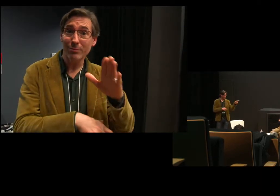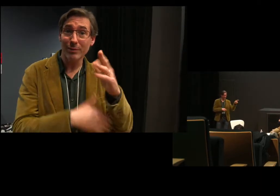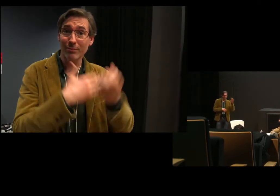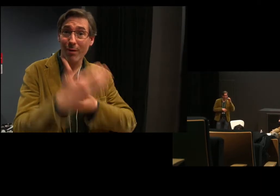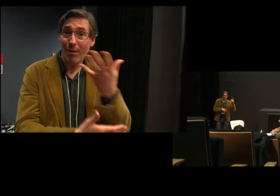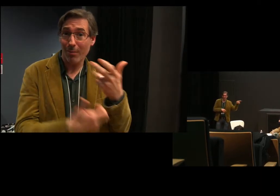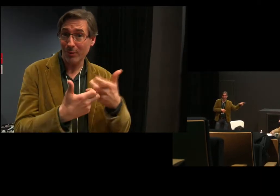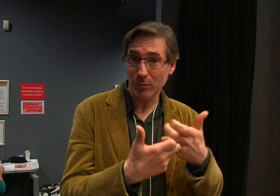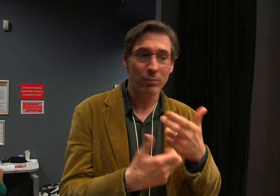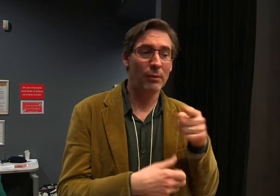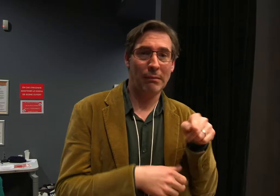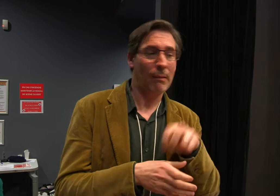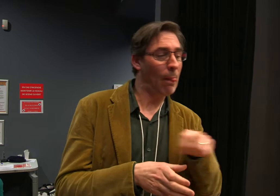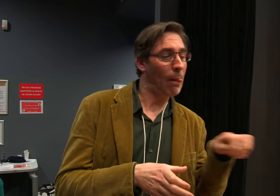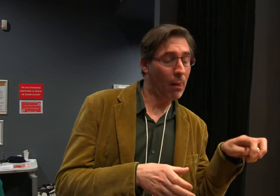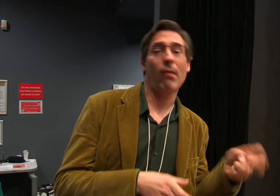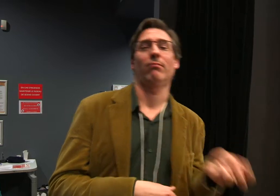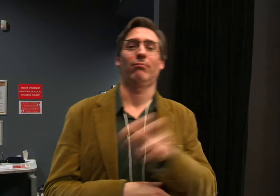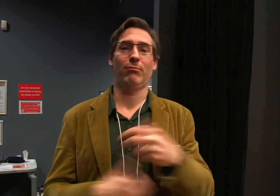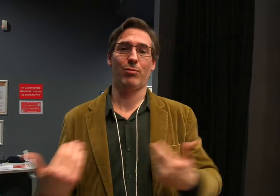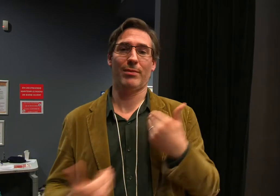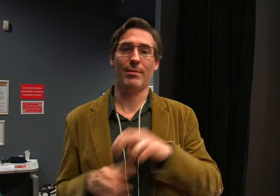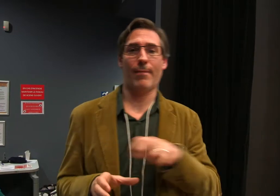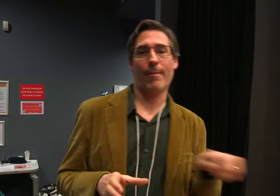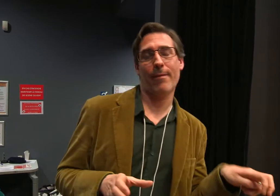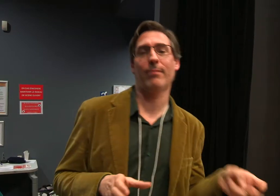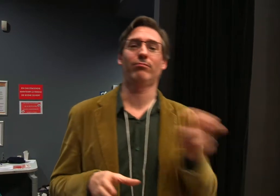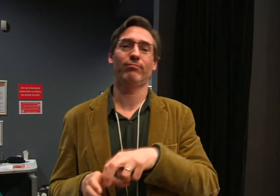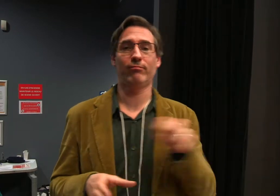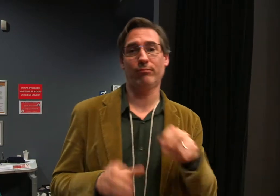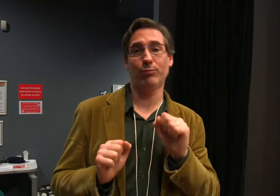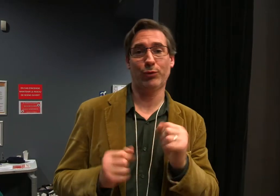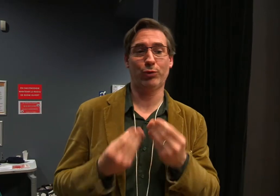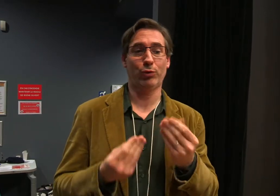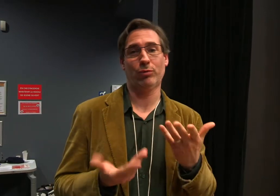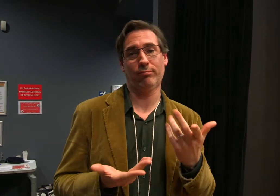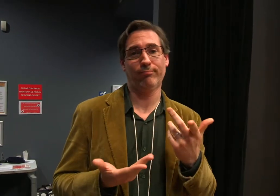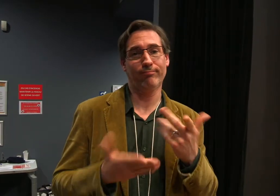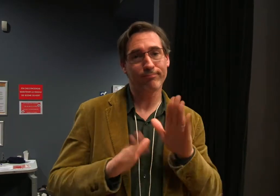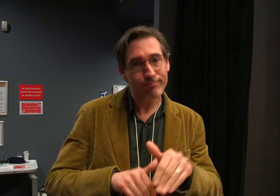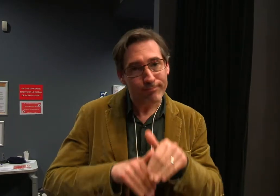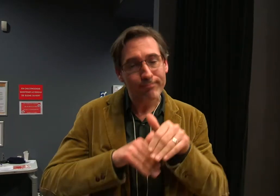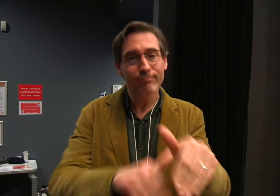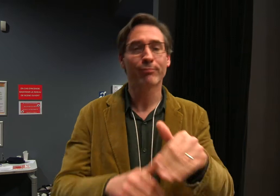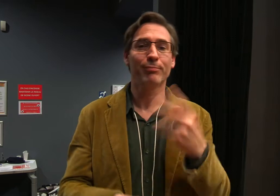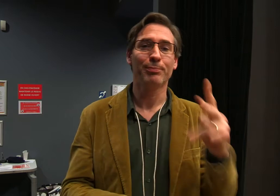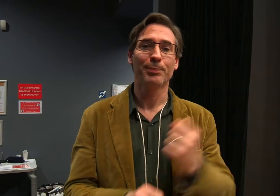Et comme ça, ça leur permet d'avoir un revenu qui, lui, leur permet de continuer à travailler dans le domaine du théâtre, par exemple.